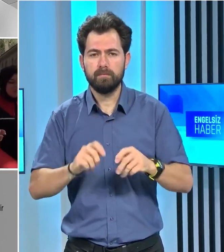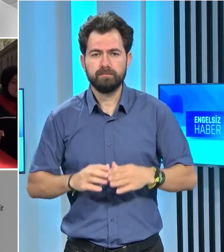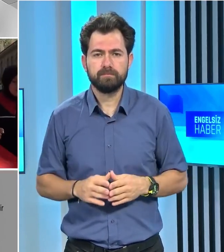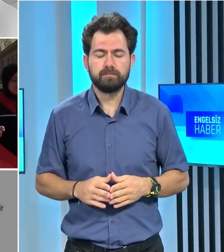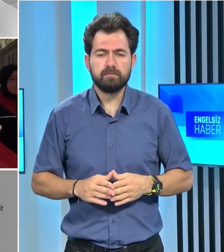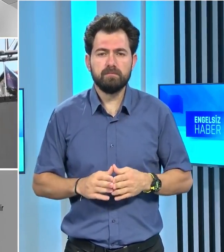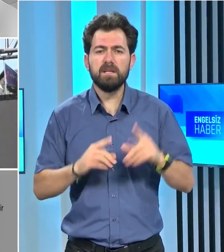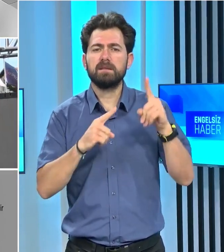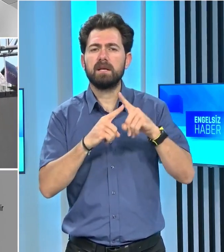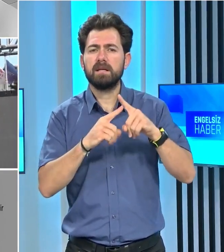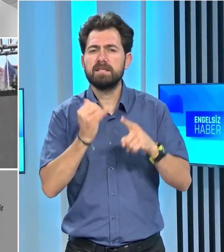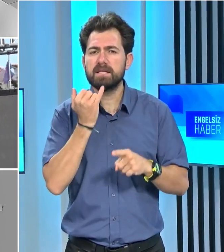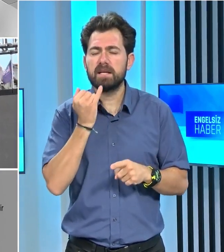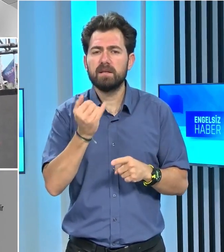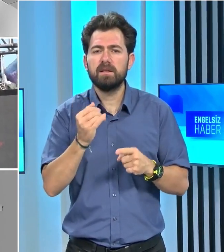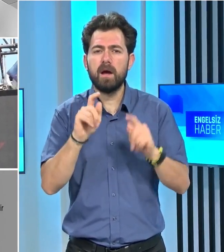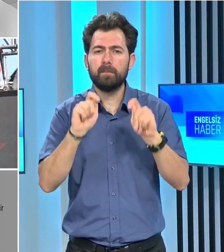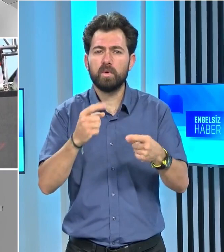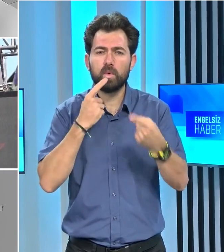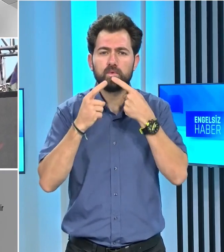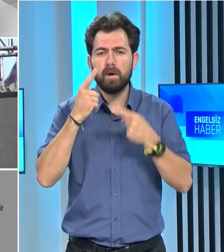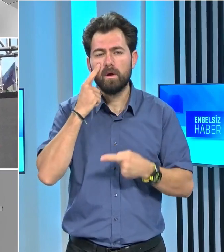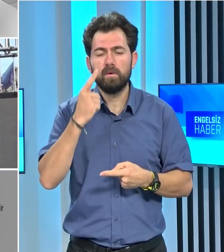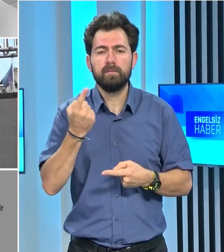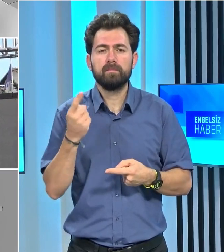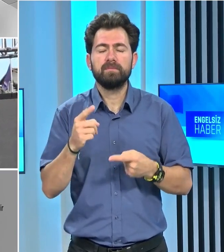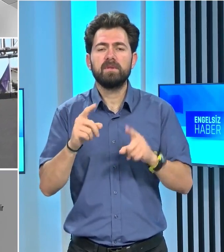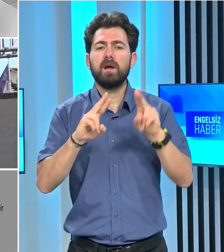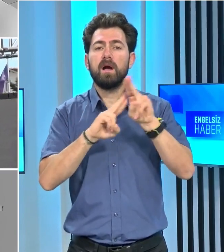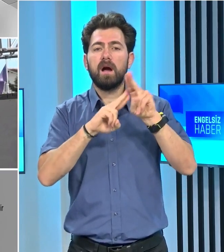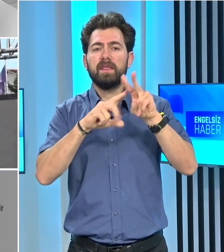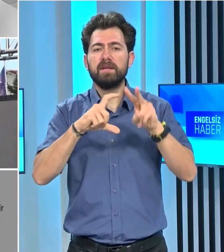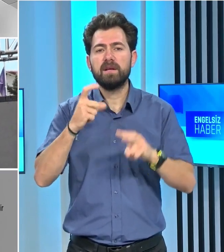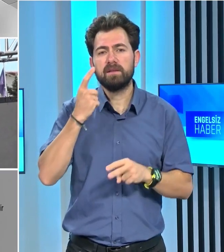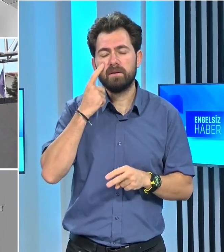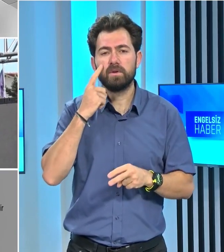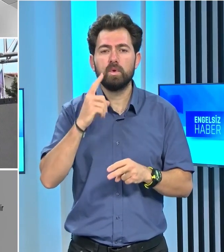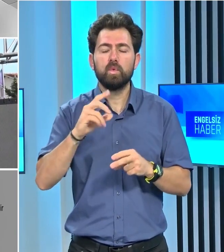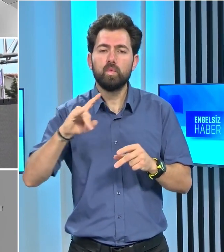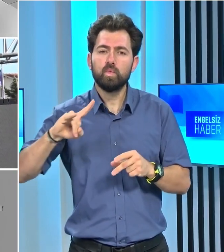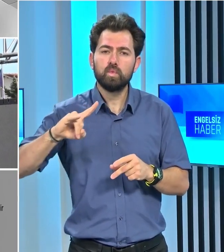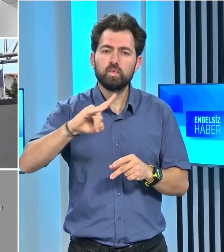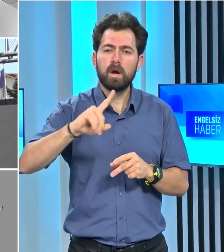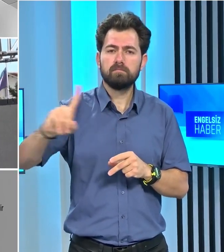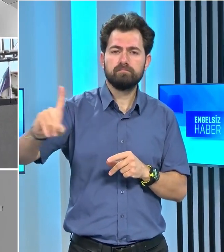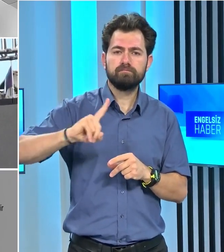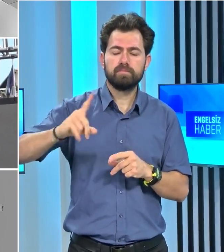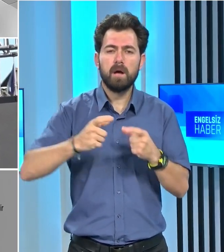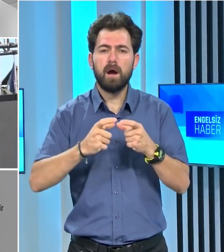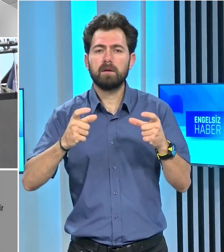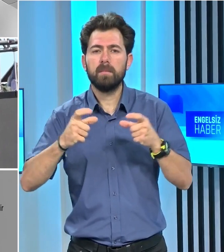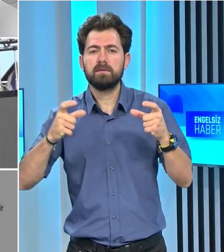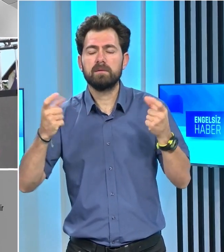Tatar, ziyaretteki konuşmasında Kuzey Kıbrıs Türk Cumhuriyeti'ne uçak seferlerinin